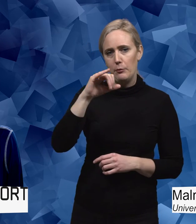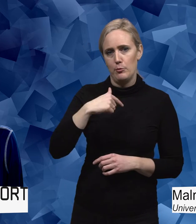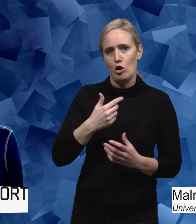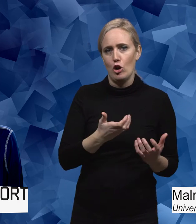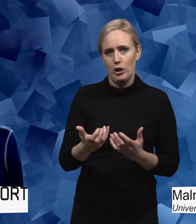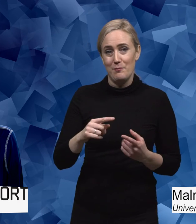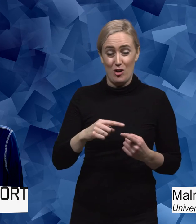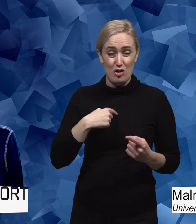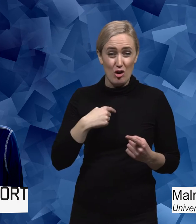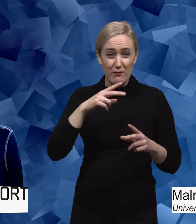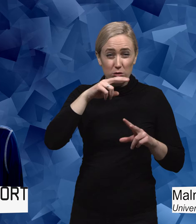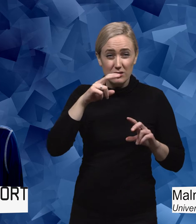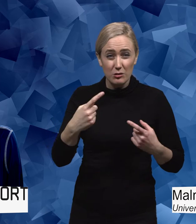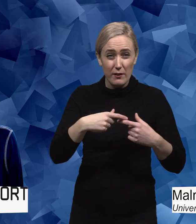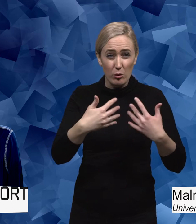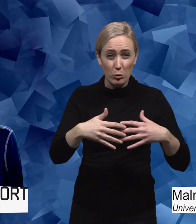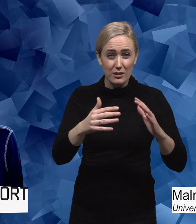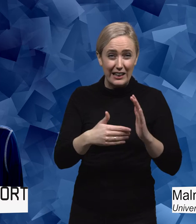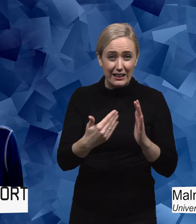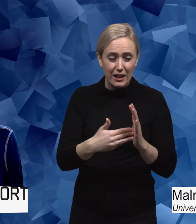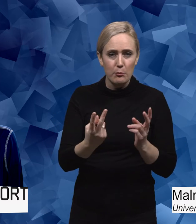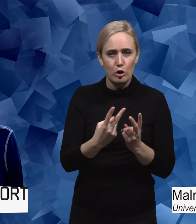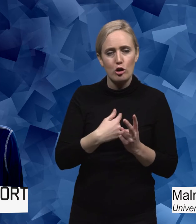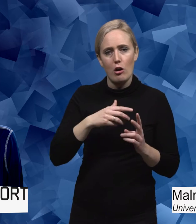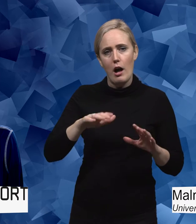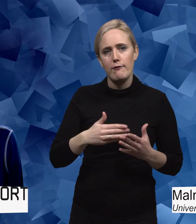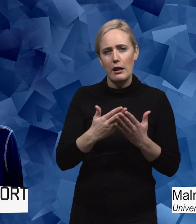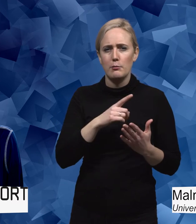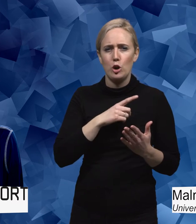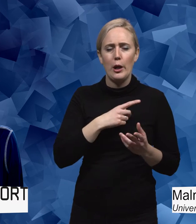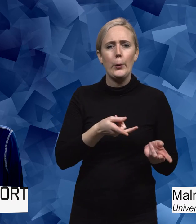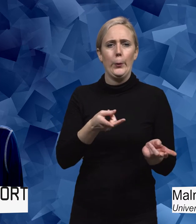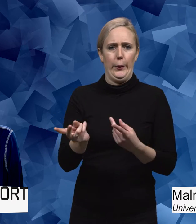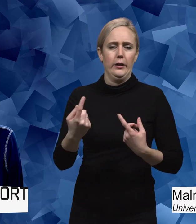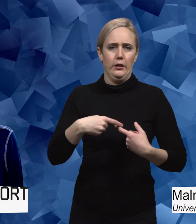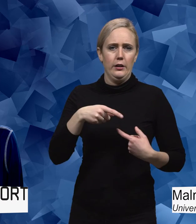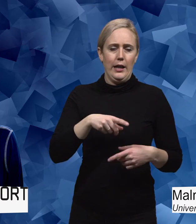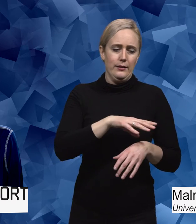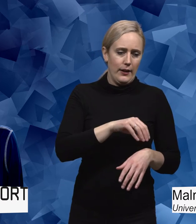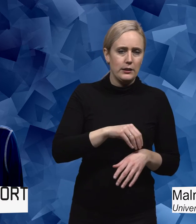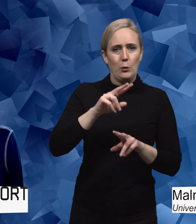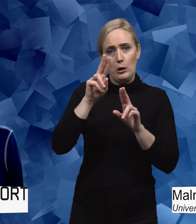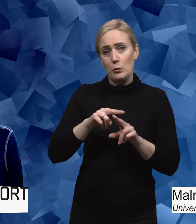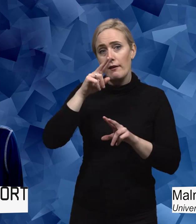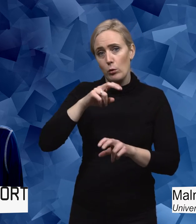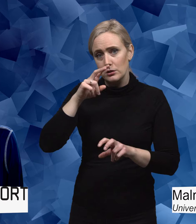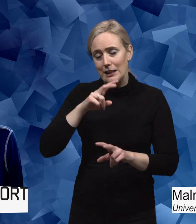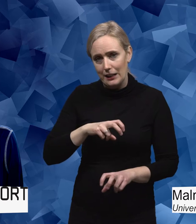funktionshinderforskare så jag har läst mer generellt om funktionshinderforskning både svensk och internationell. Och då var det ju just